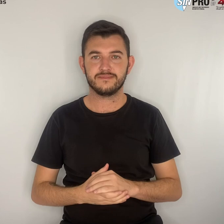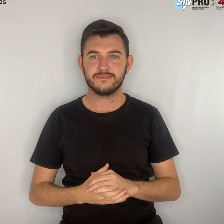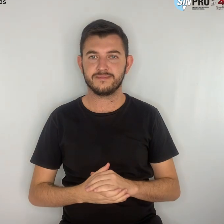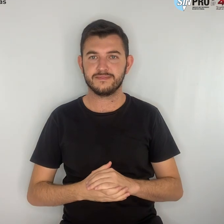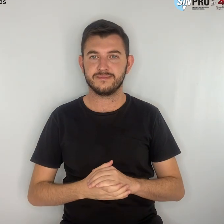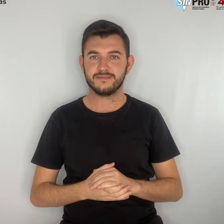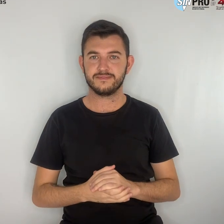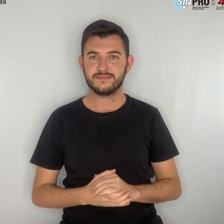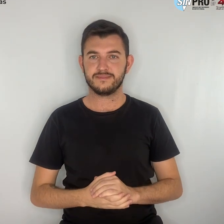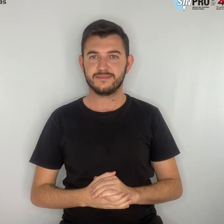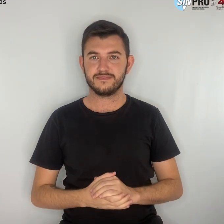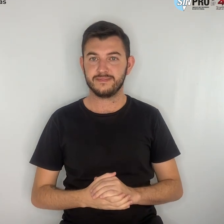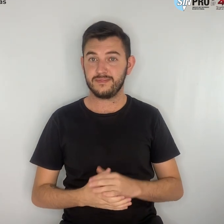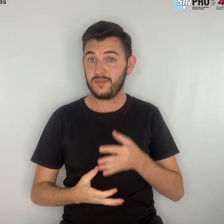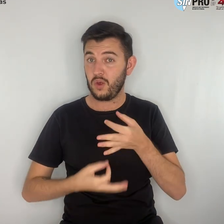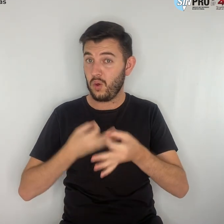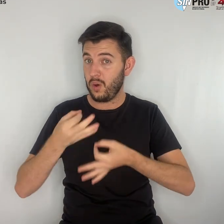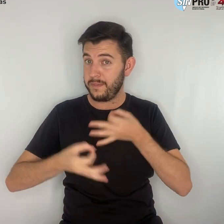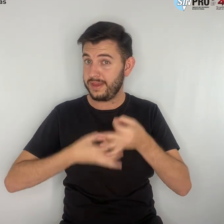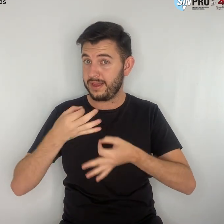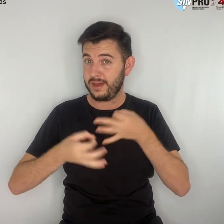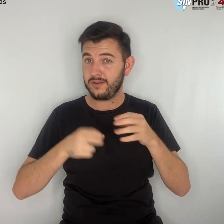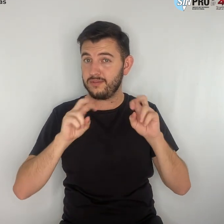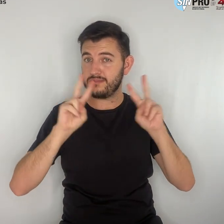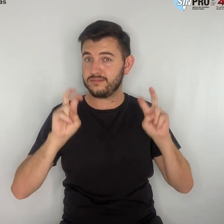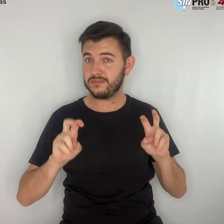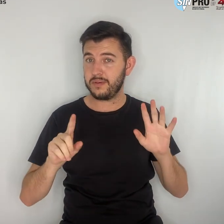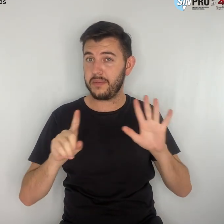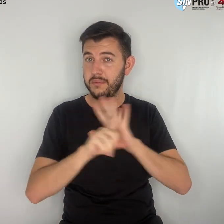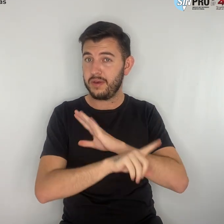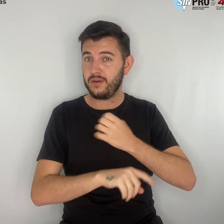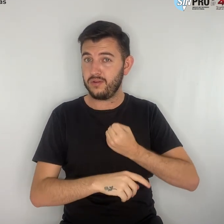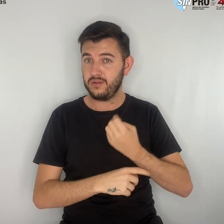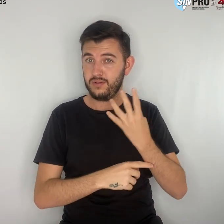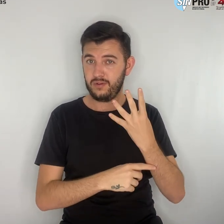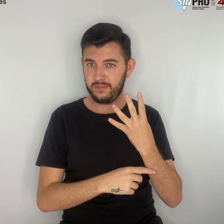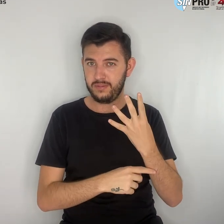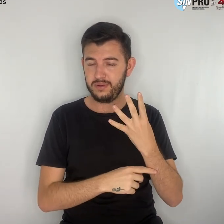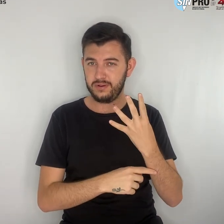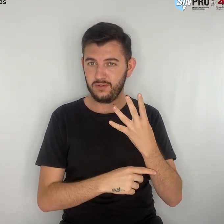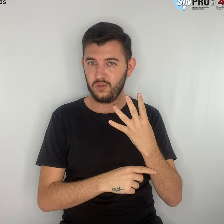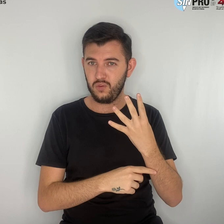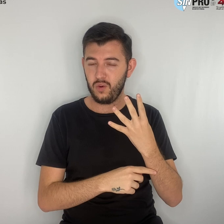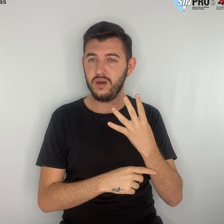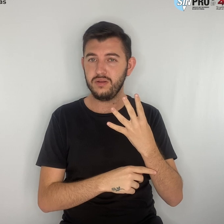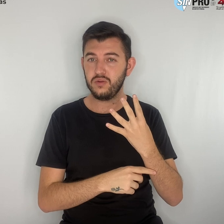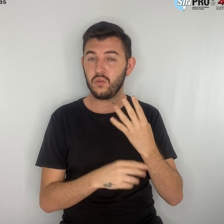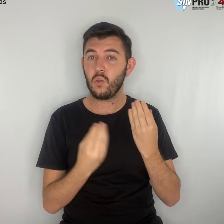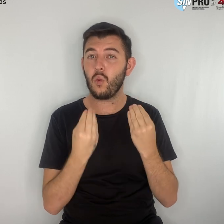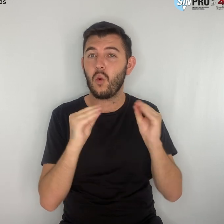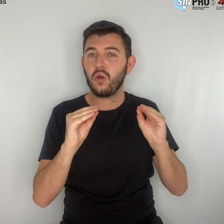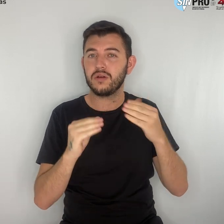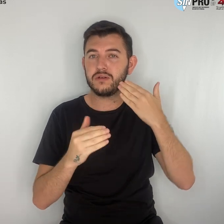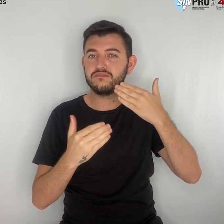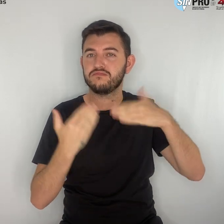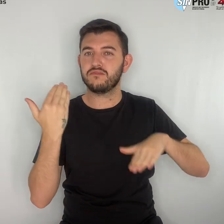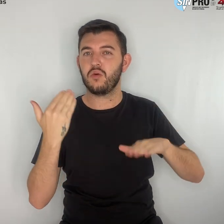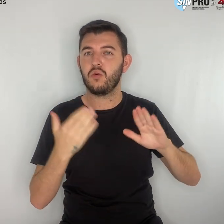Comentário sobre a questão 4. Marcar discordo da proposição. Copie e cole o